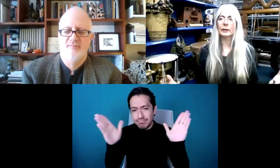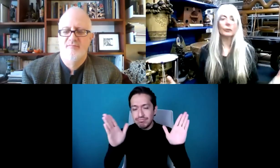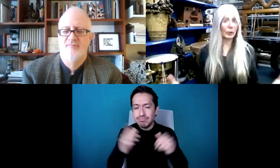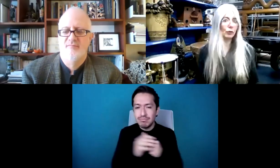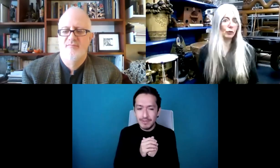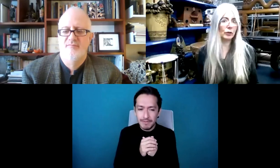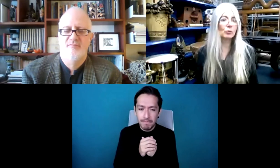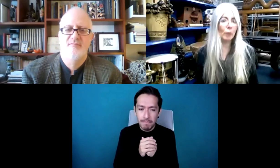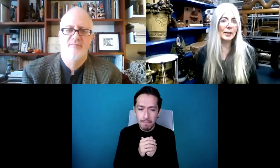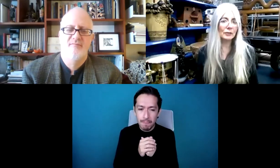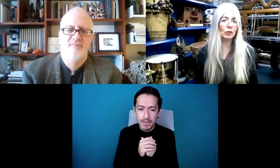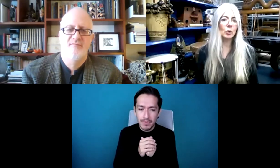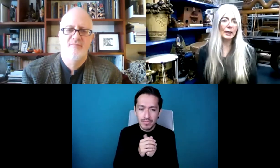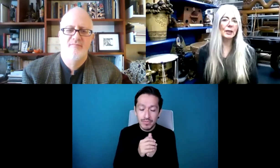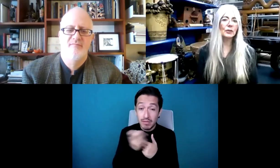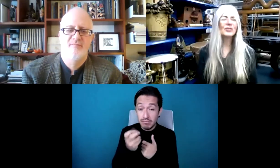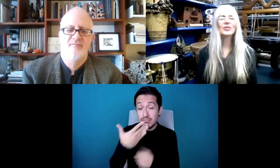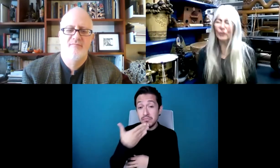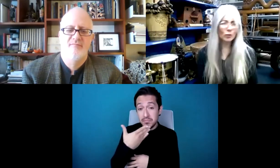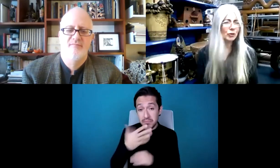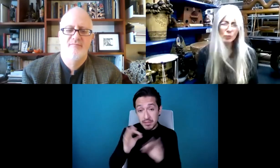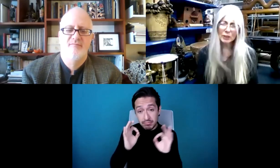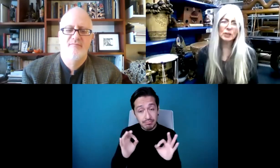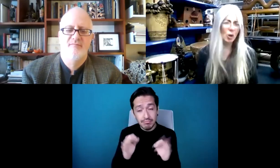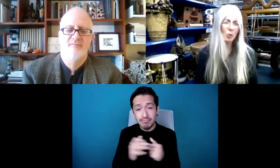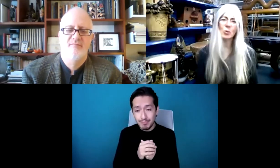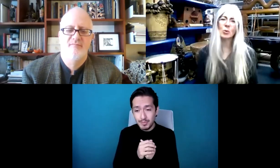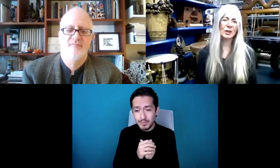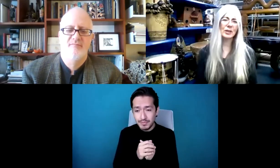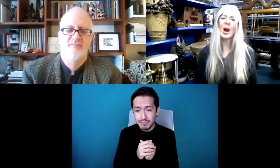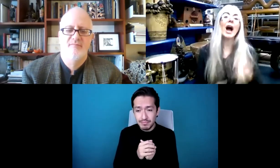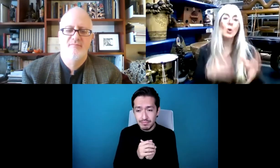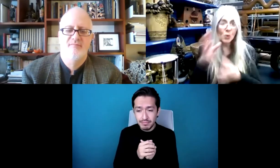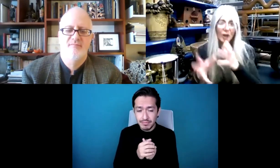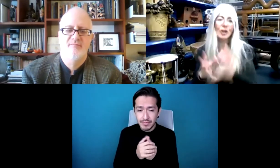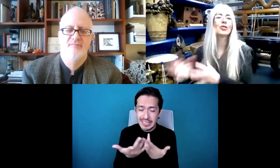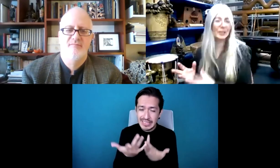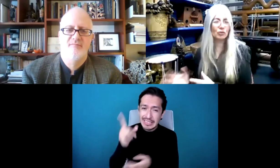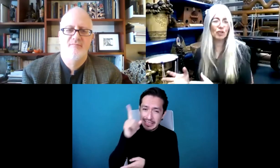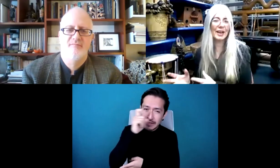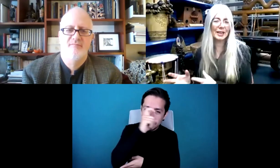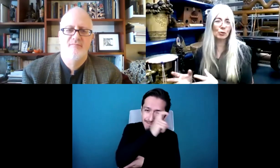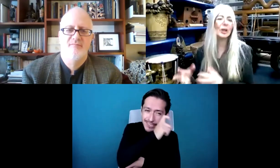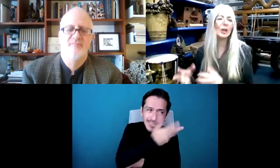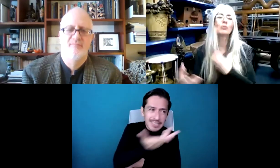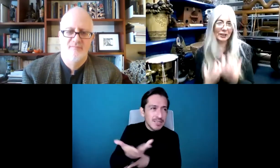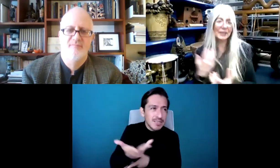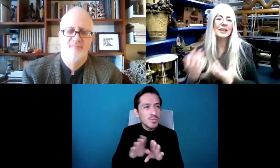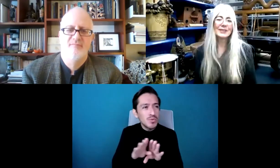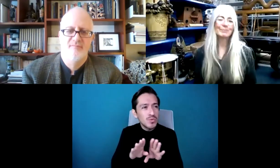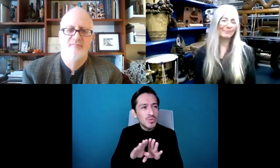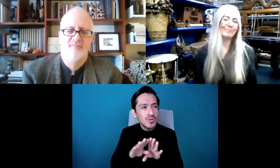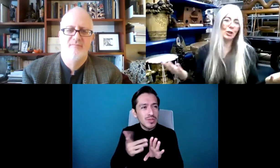eso es fantástico. Entonces es difícil saber cómo